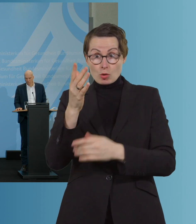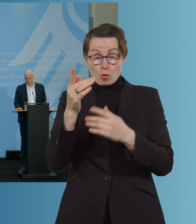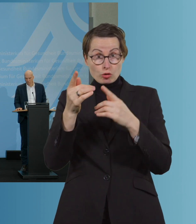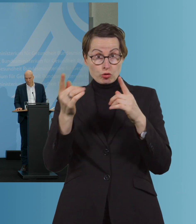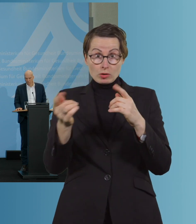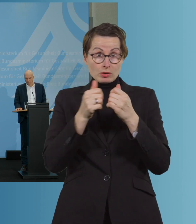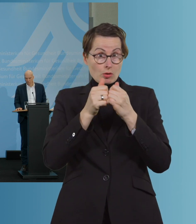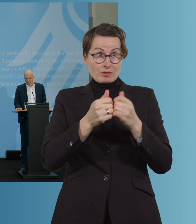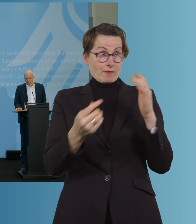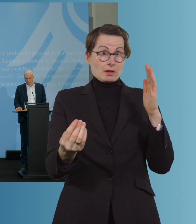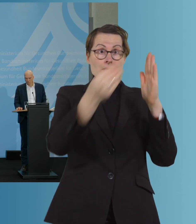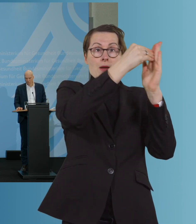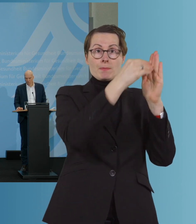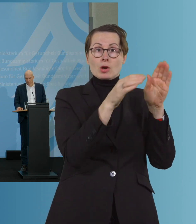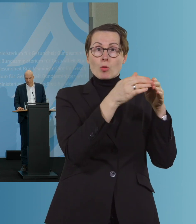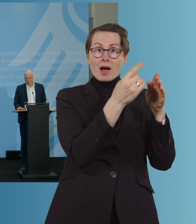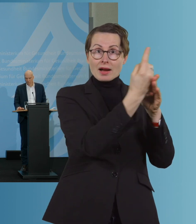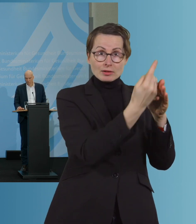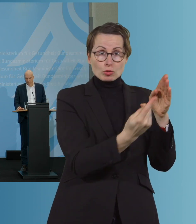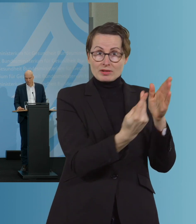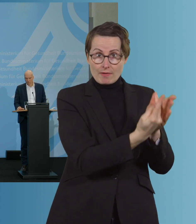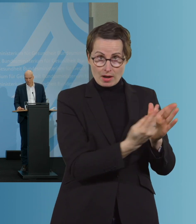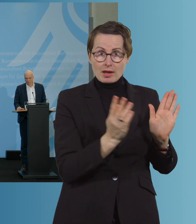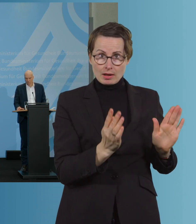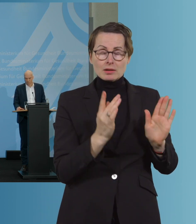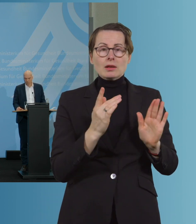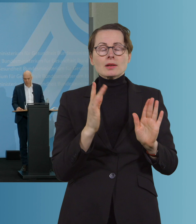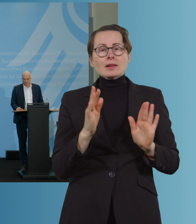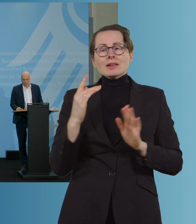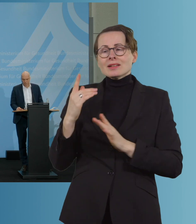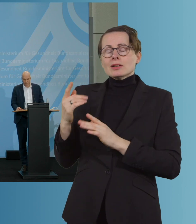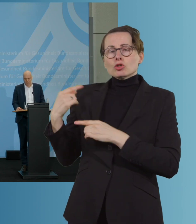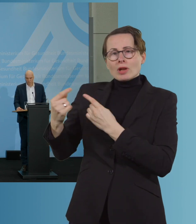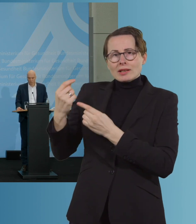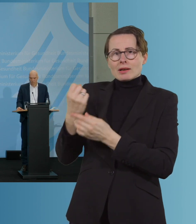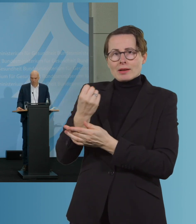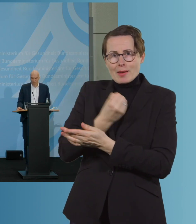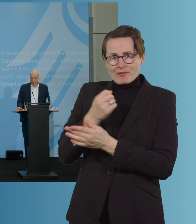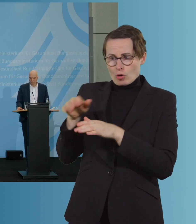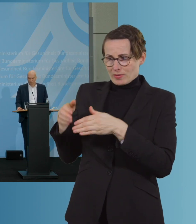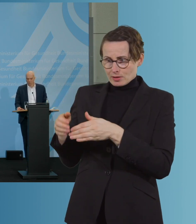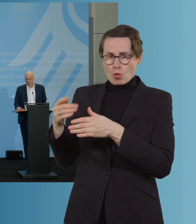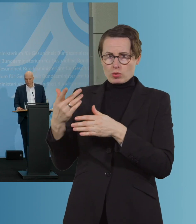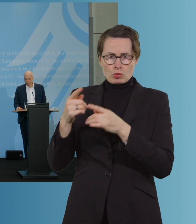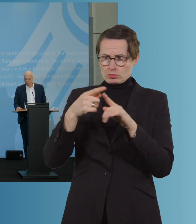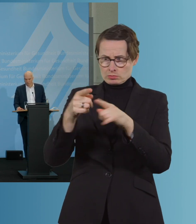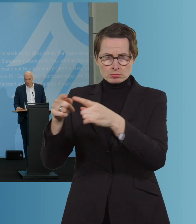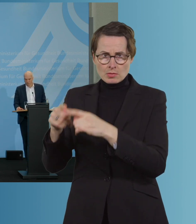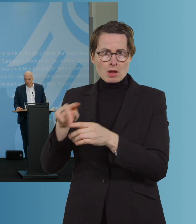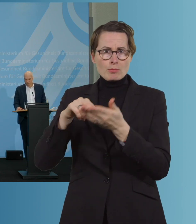ja sehr, ich bekomme wie die Ständige Impfkommission, wie viele politisch Verantwortliche jeden Tag Briefe und E-Mails,